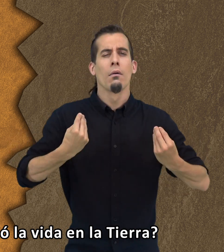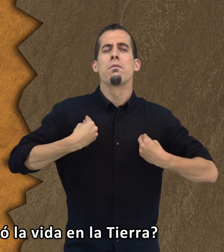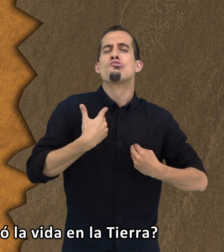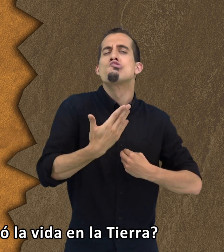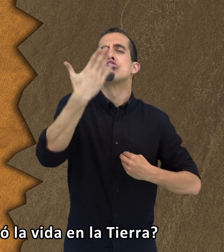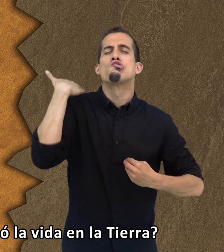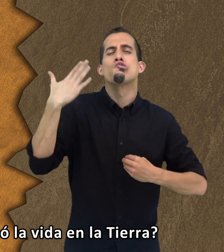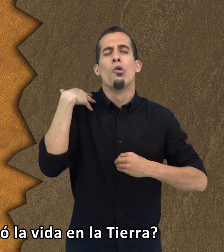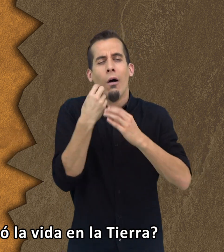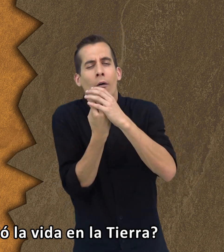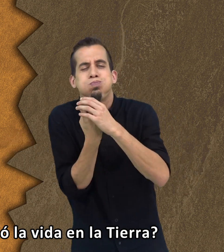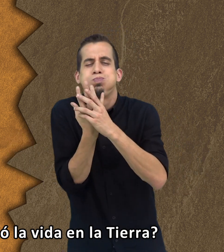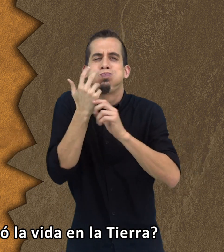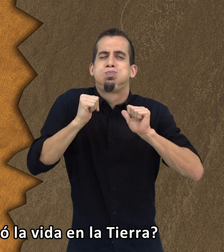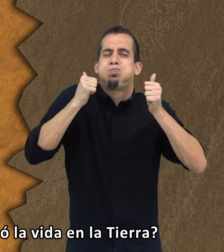¿Cuándo apareció la vida en la Tierra?